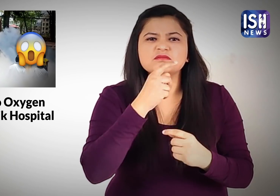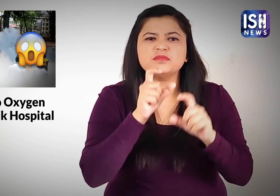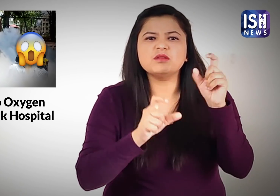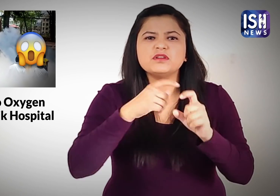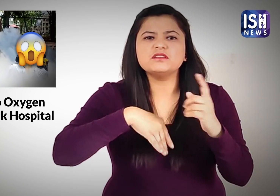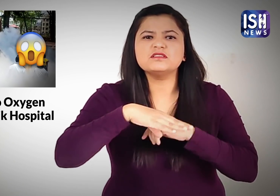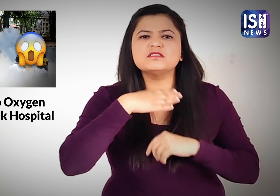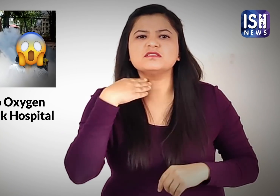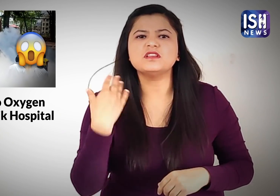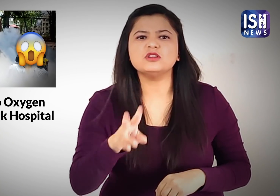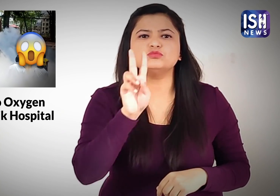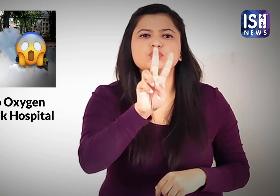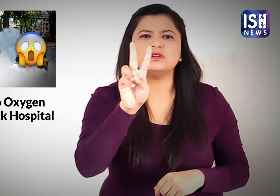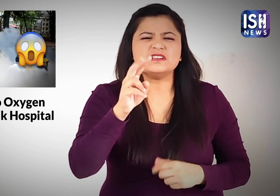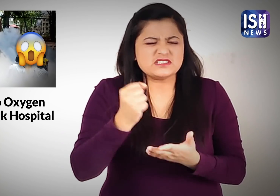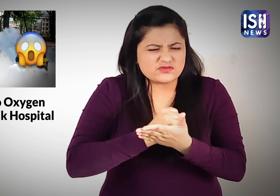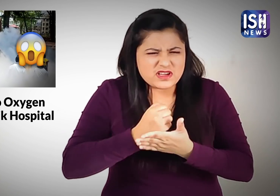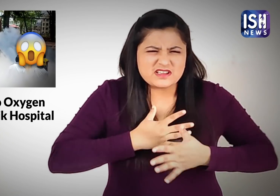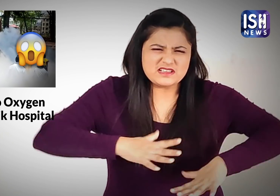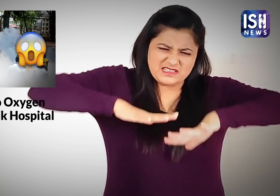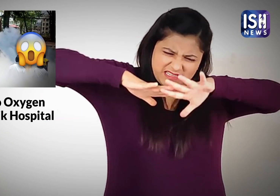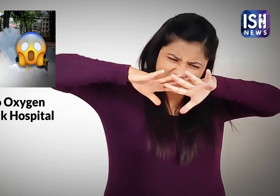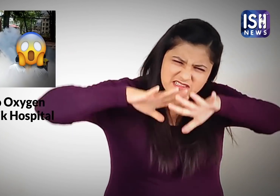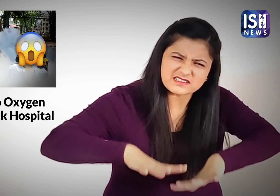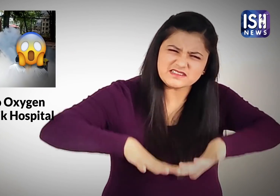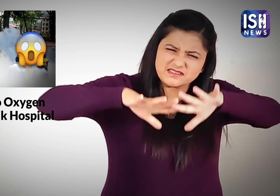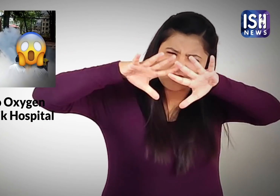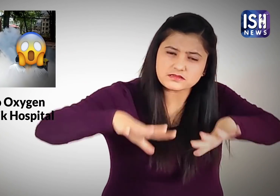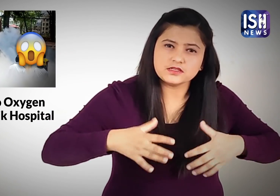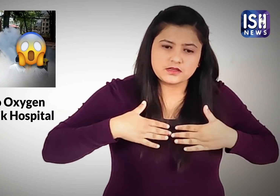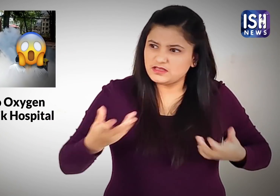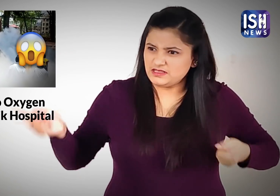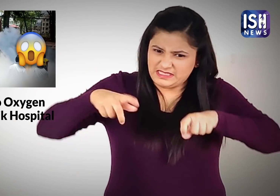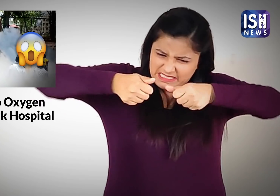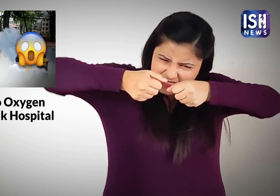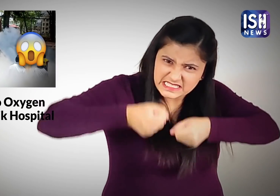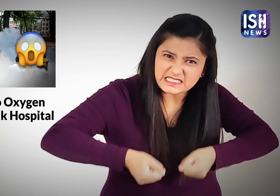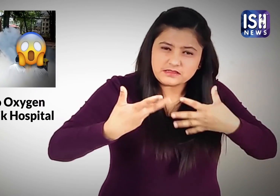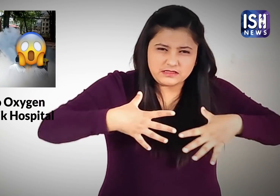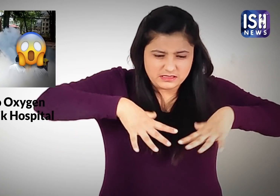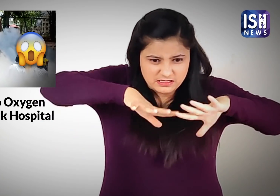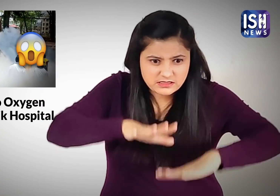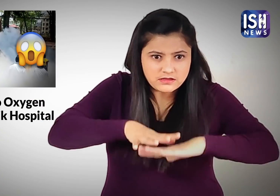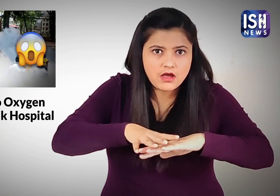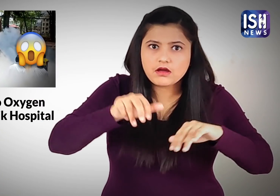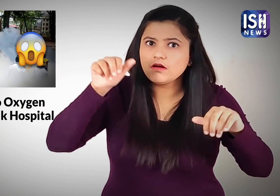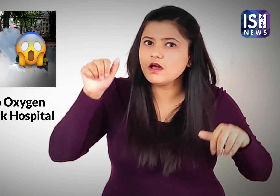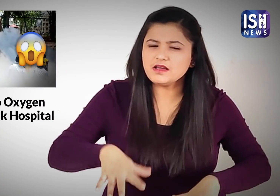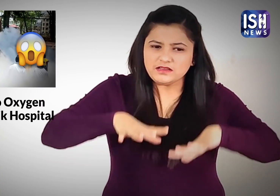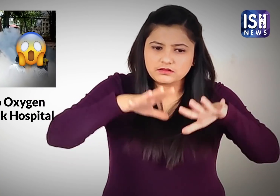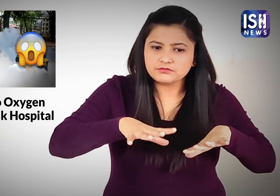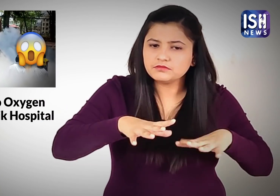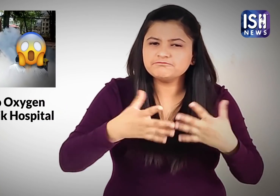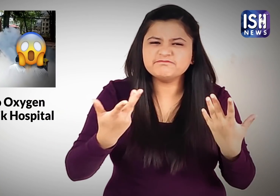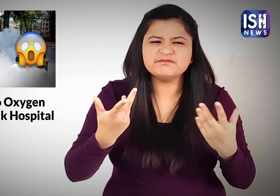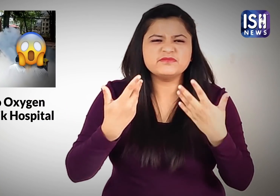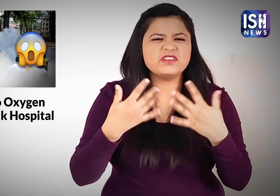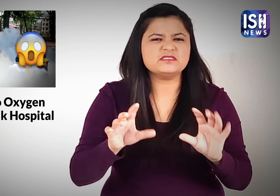इसकी वज़से 22 मरीजों की मौत हो गई डॉक्टरों त्वारा मरीजों को पुनर जिवित करने के प्रयासों के बावजूद